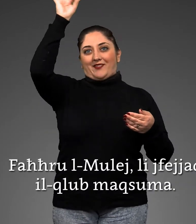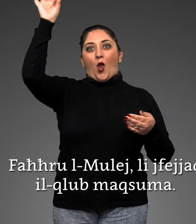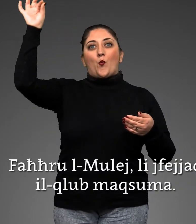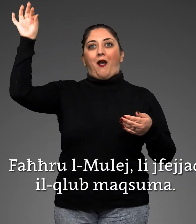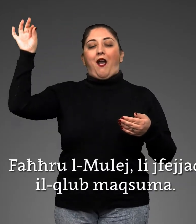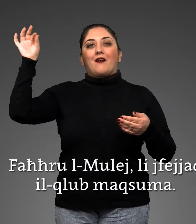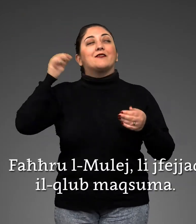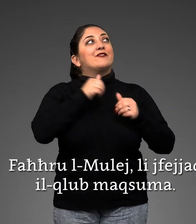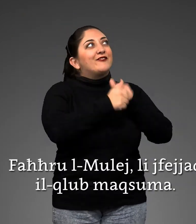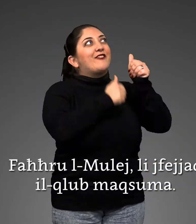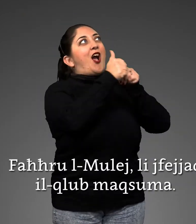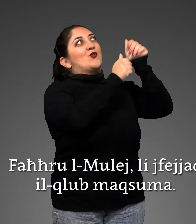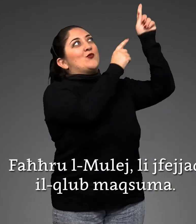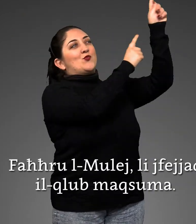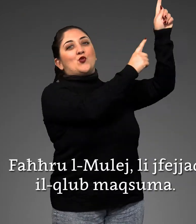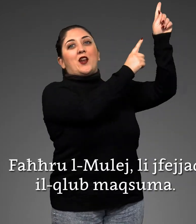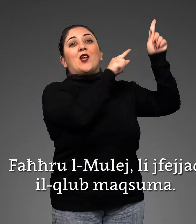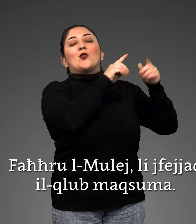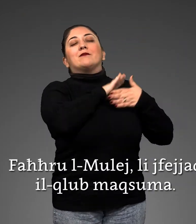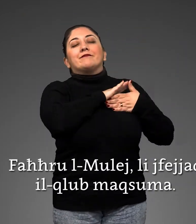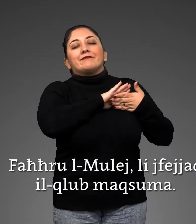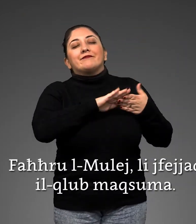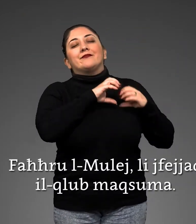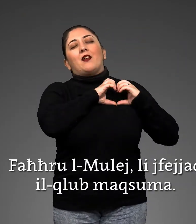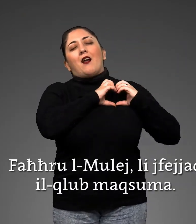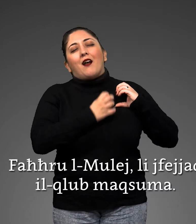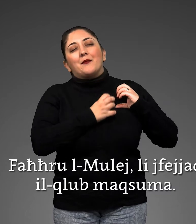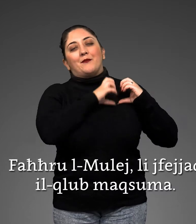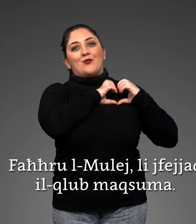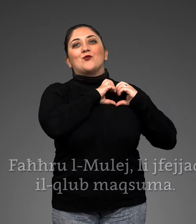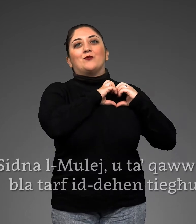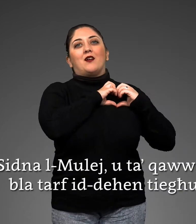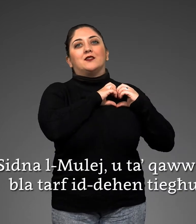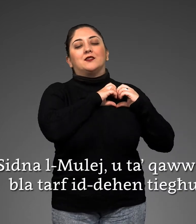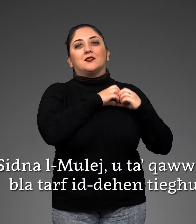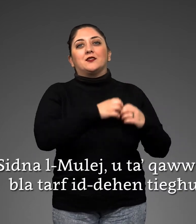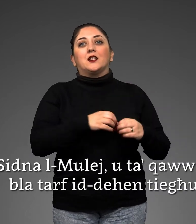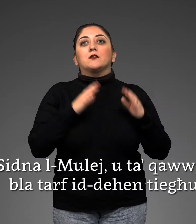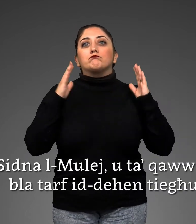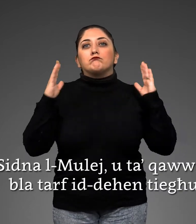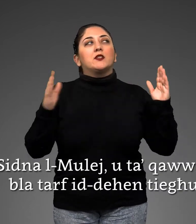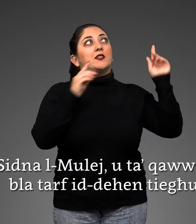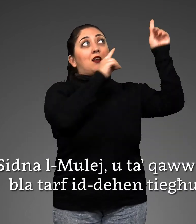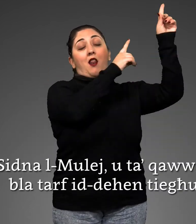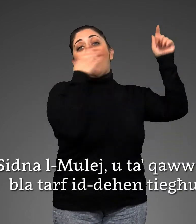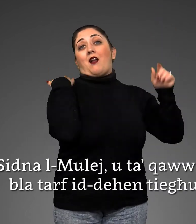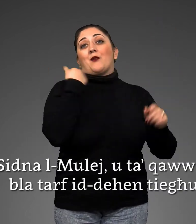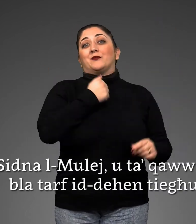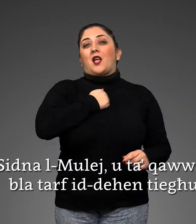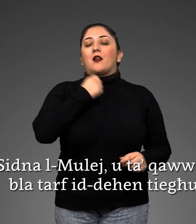Fahru l-mulej li fejja l-ħlub maqsuma. Gbir sidna l-mulej u ta' għawwa gbira.